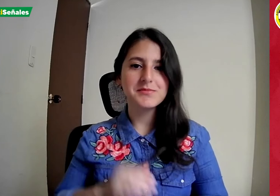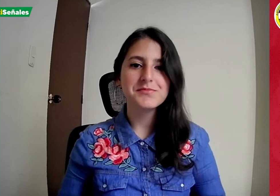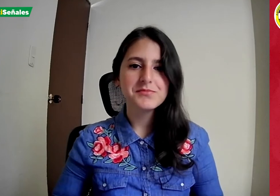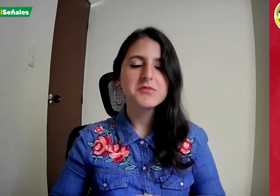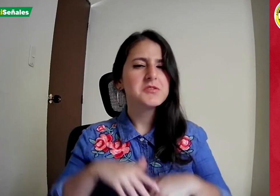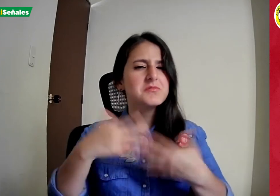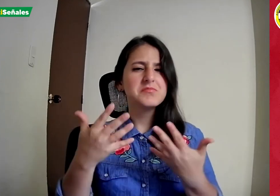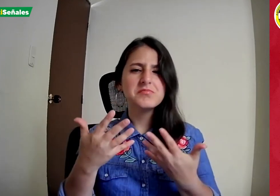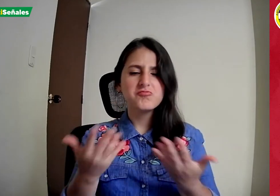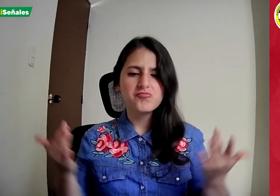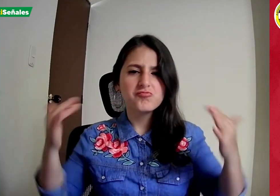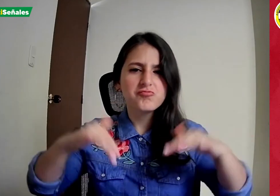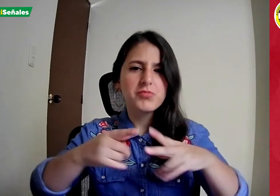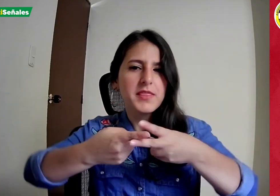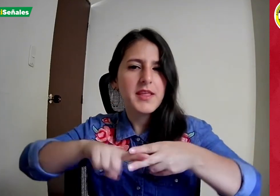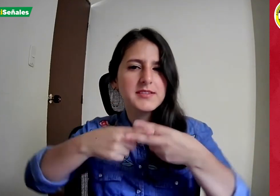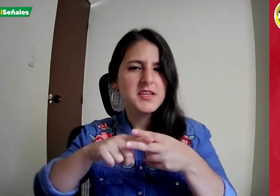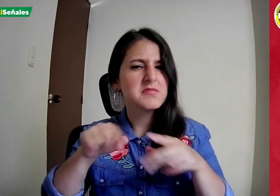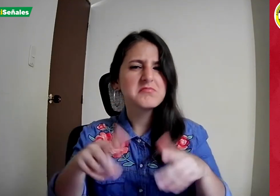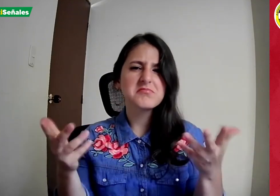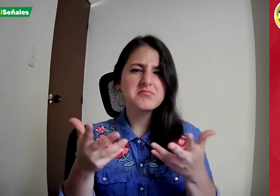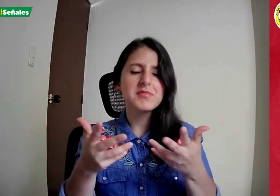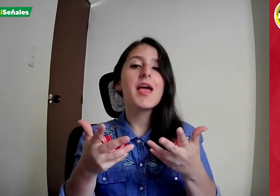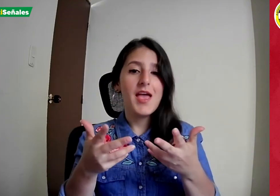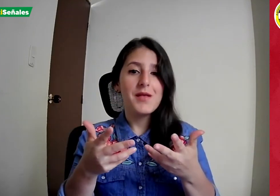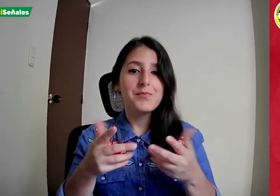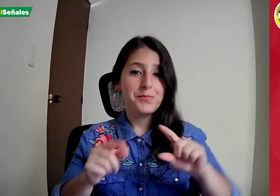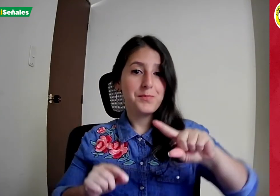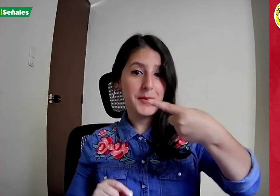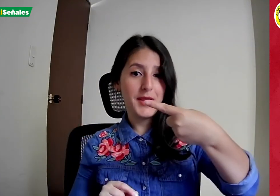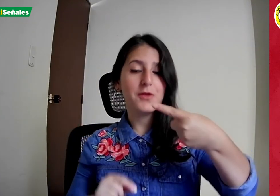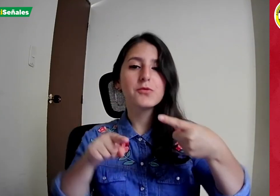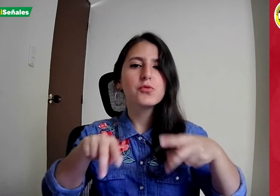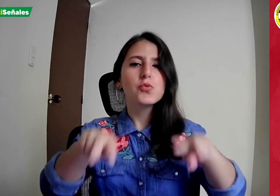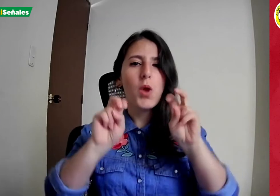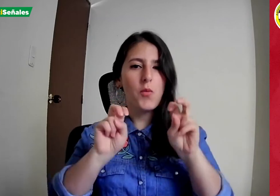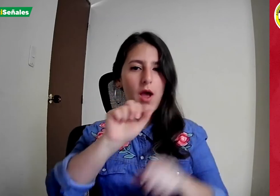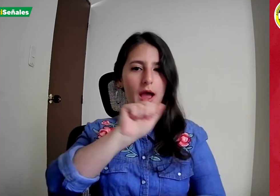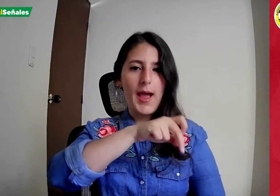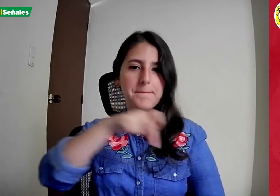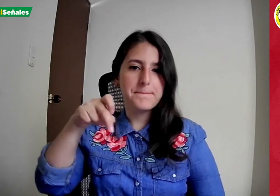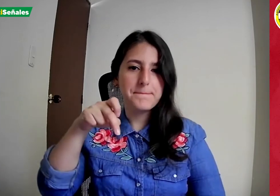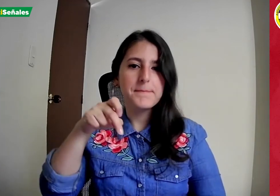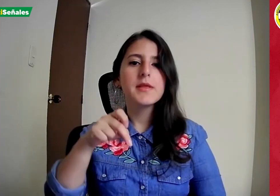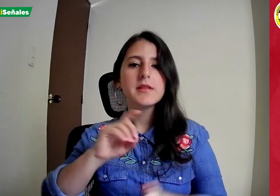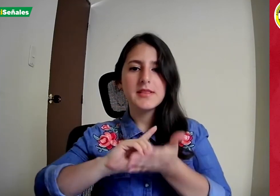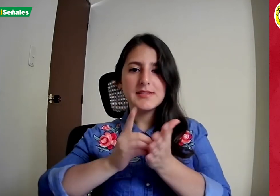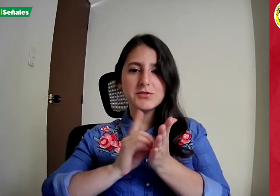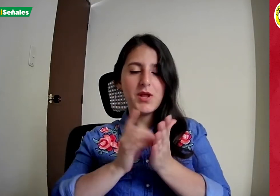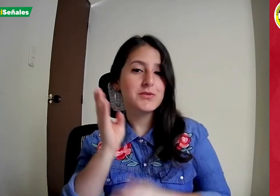con el objetivo de llevar a cabo un taller sobre la nueva aplicación del diccionario de vocabulario de salud.